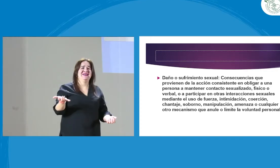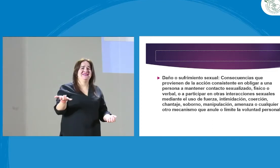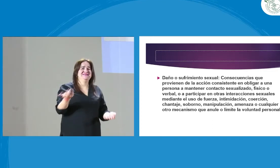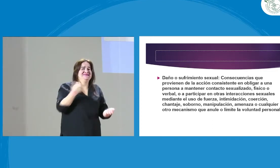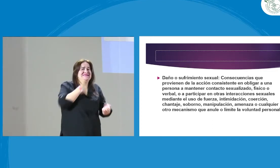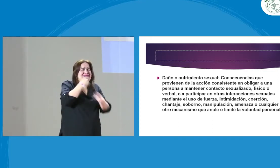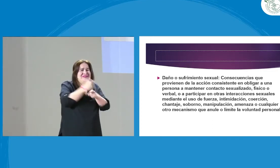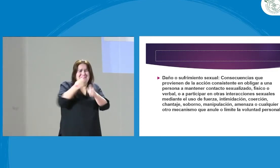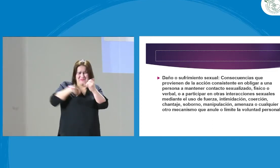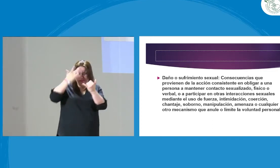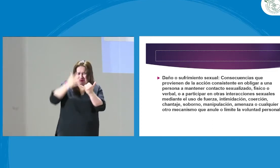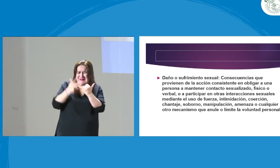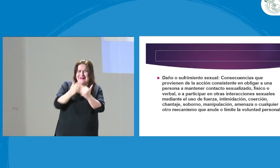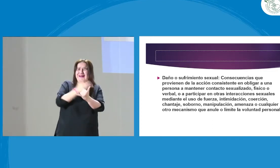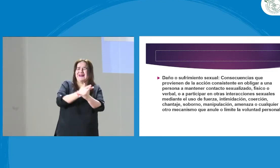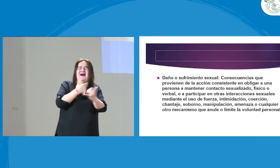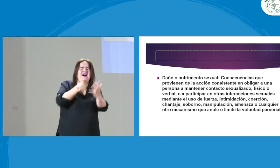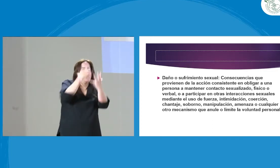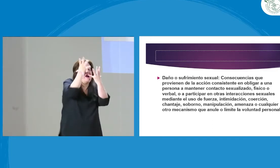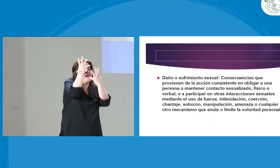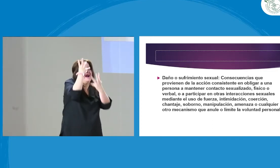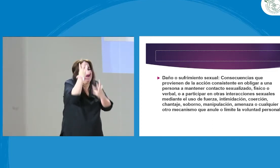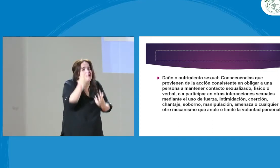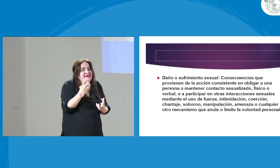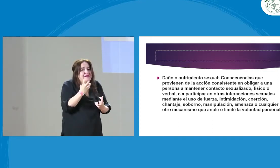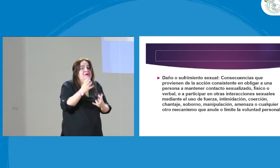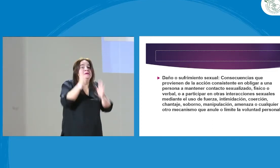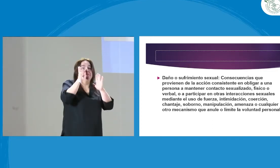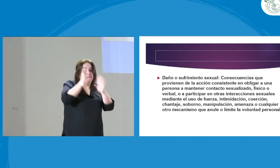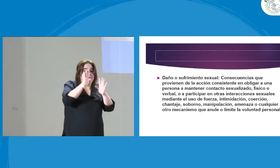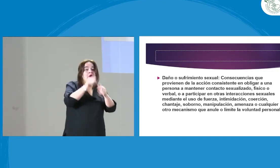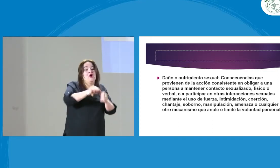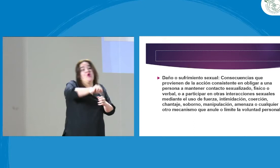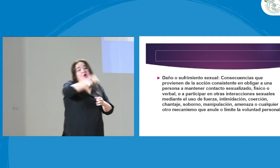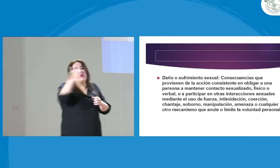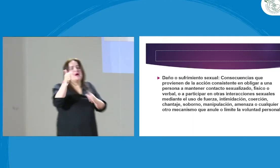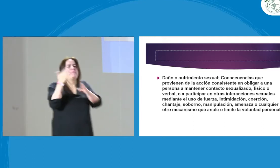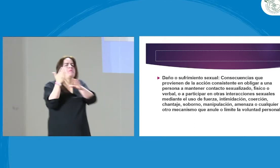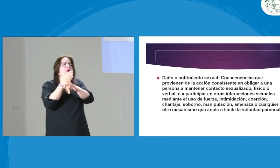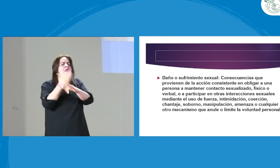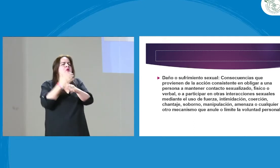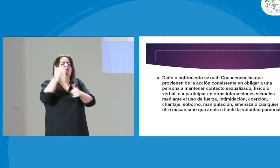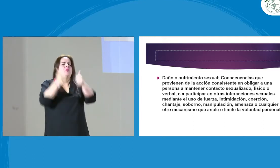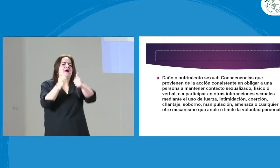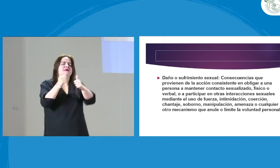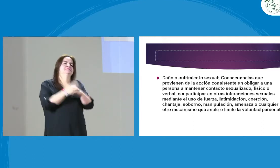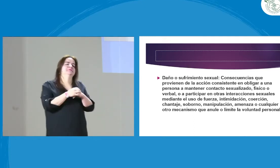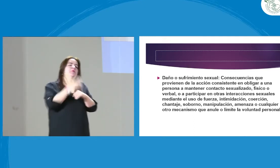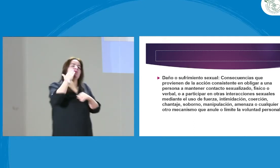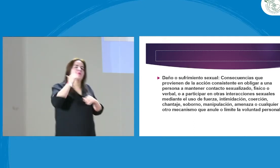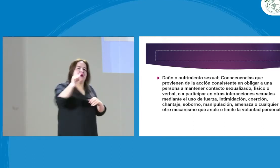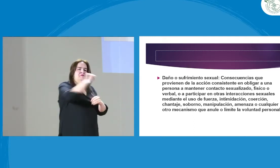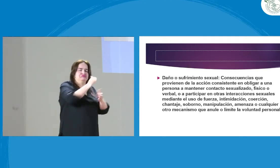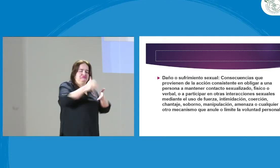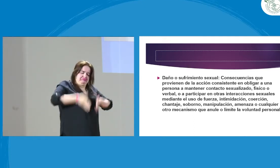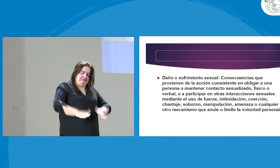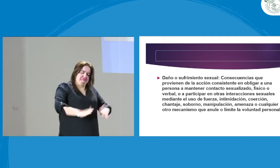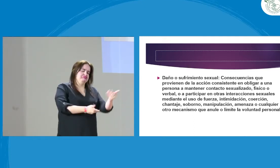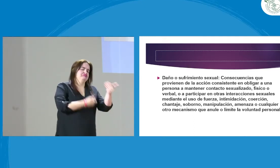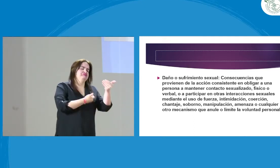la cirugía para que usted no vuelva a tener más hijos. Yo decía, pero, ¿por qué si yo quiero tener más hijos? Esa es otra de las situaciones y otra de las violencias que